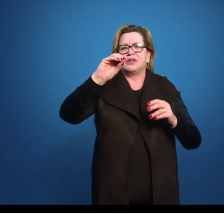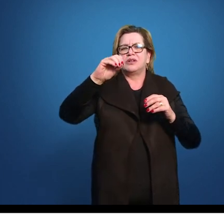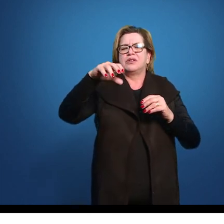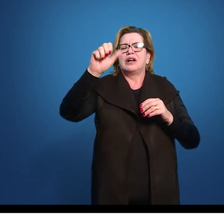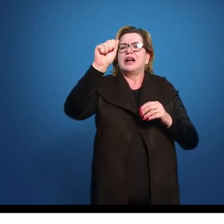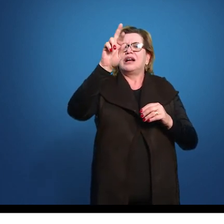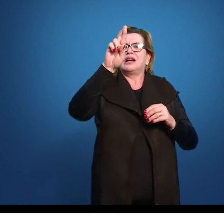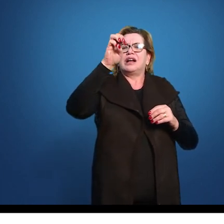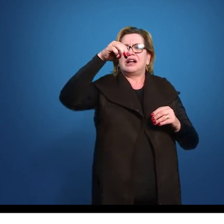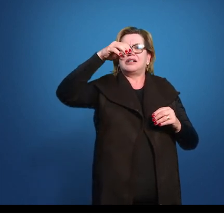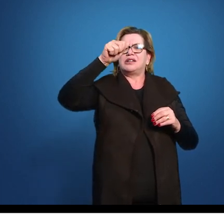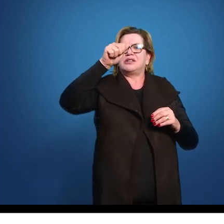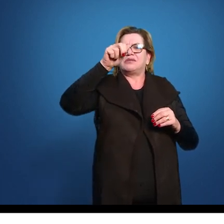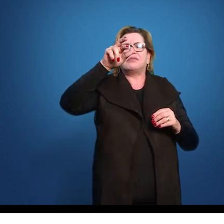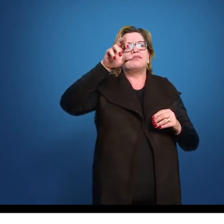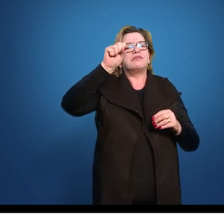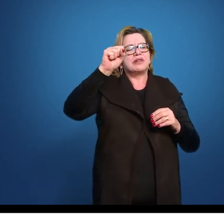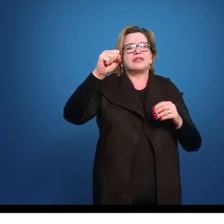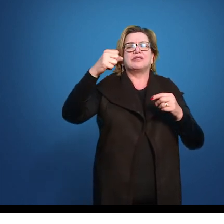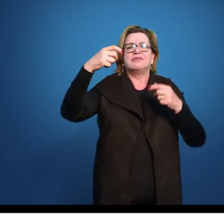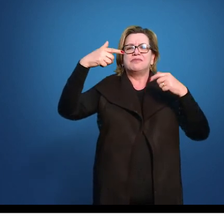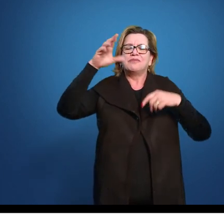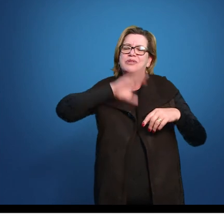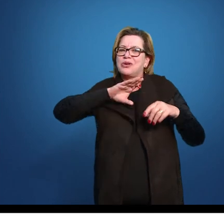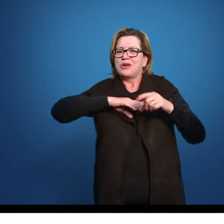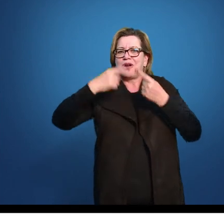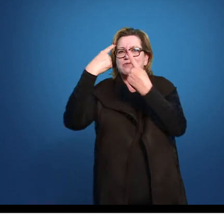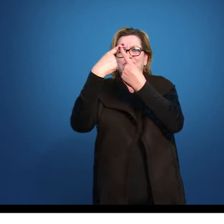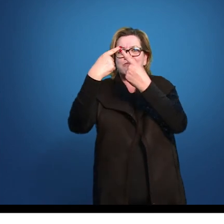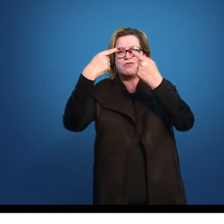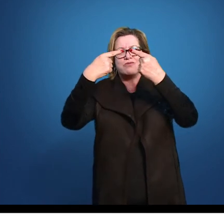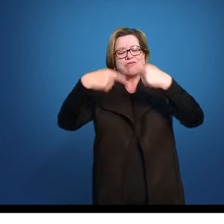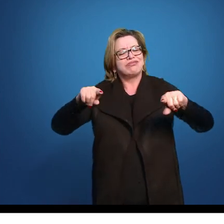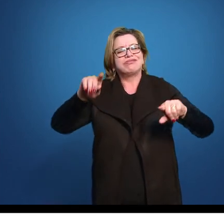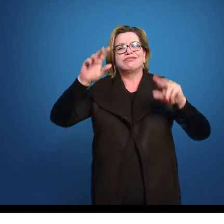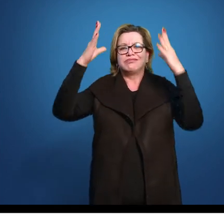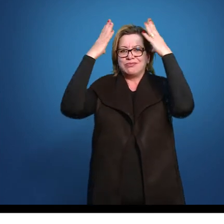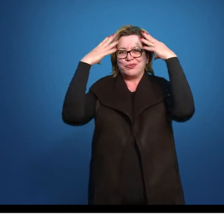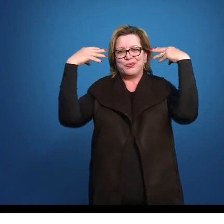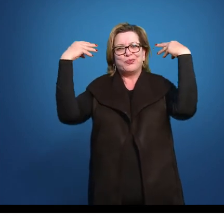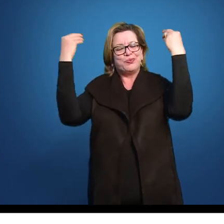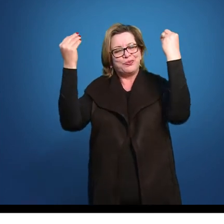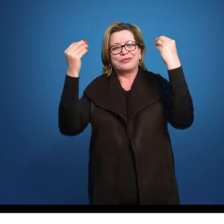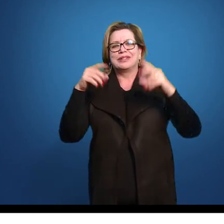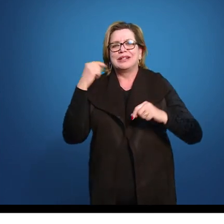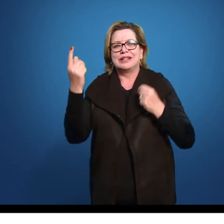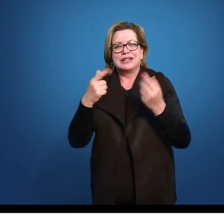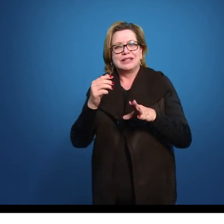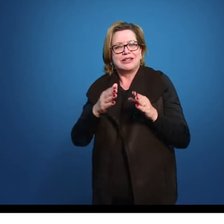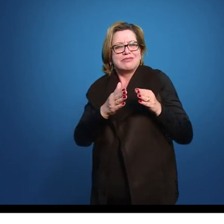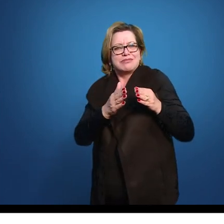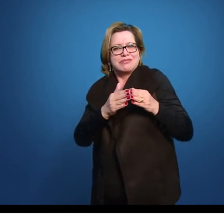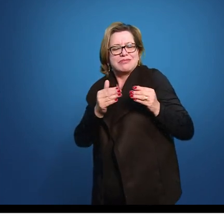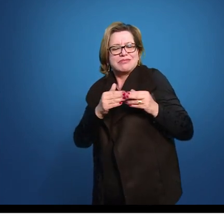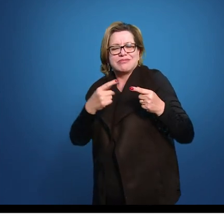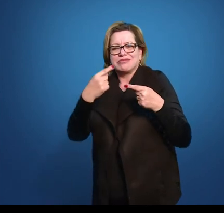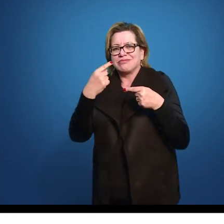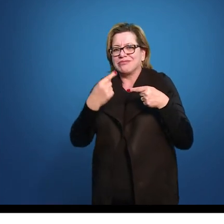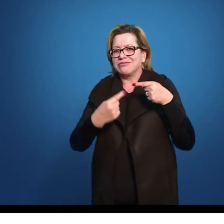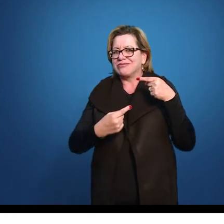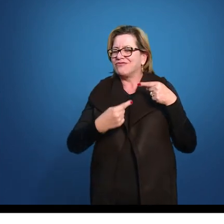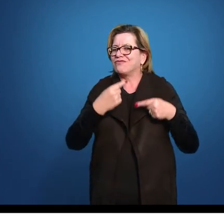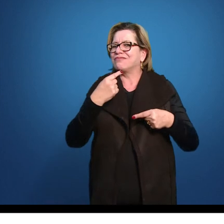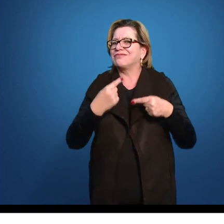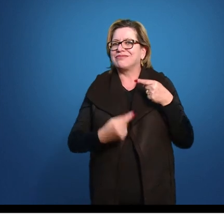Que a gente vai ter Um apelo Bem interessante Técnico Na questão retórica Mas também Um apelo político Porque